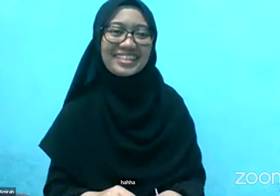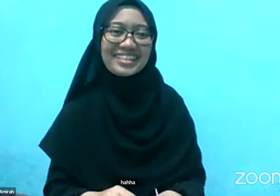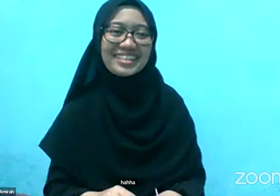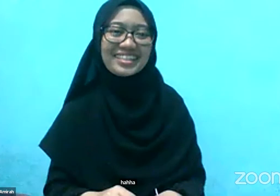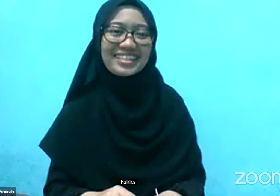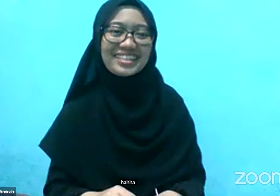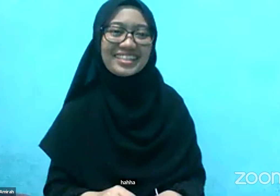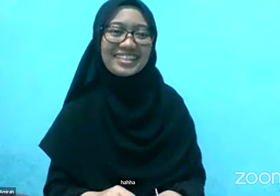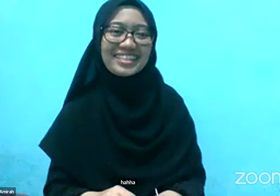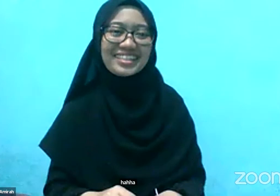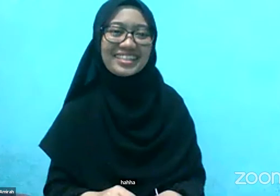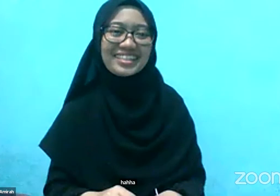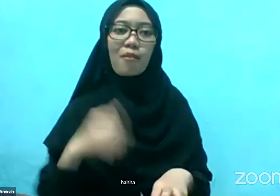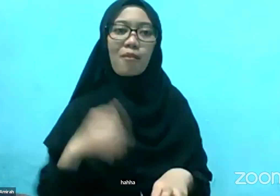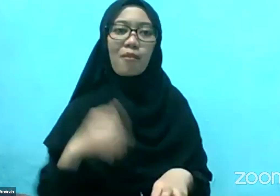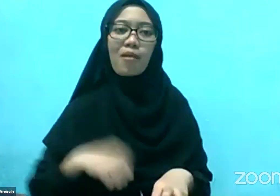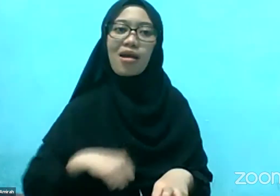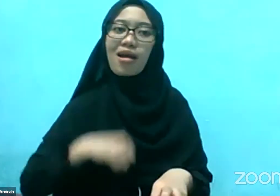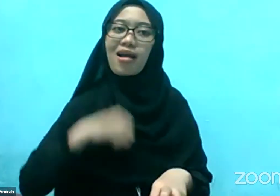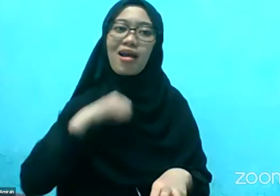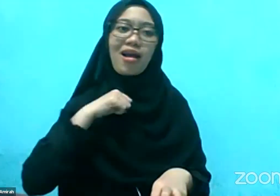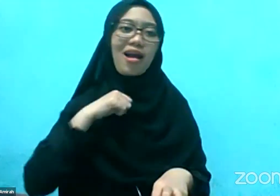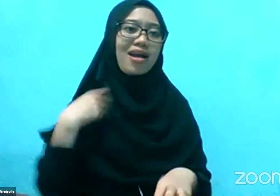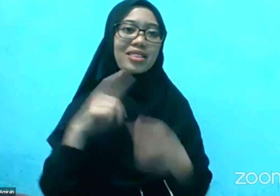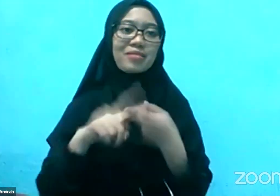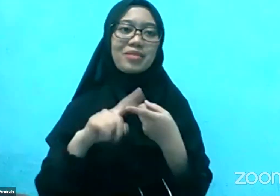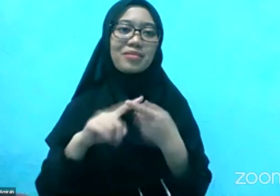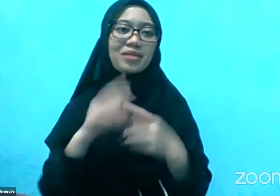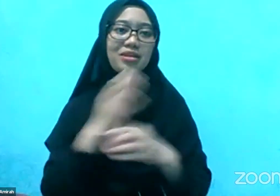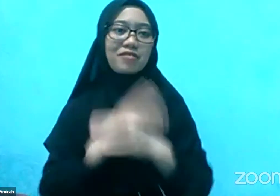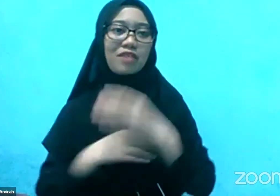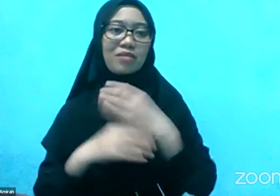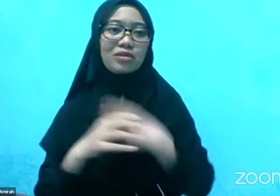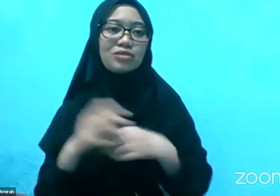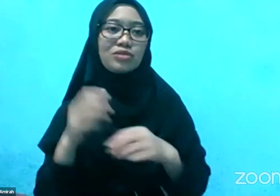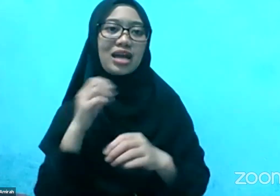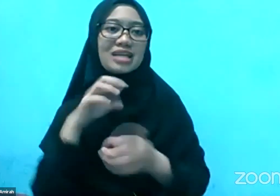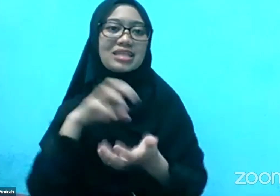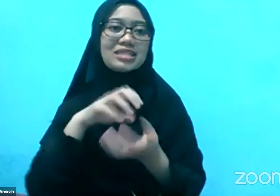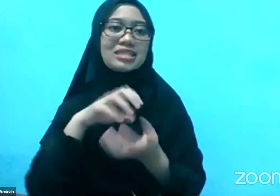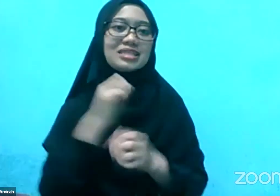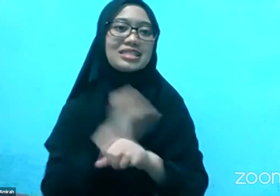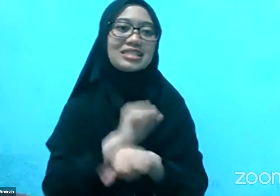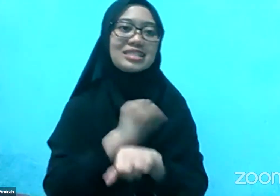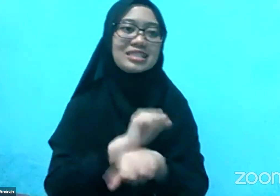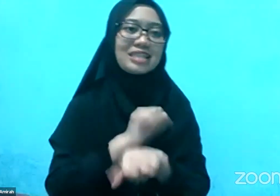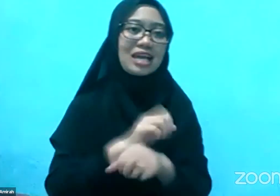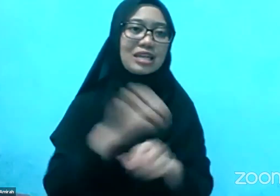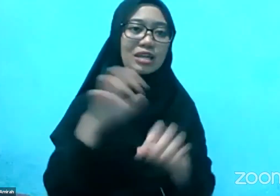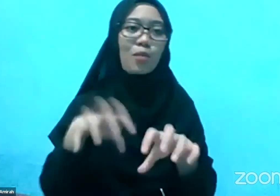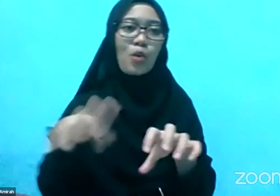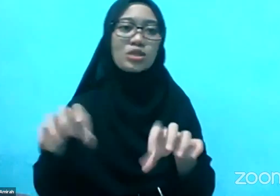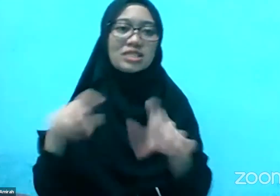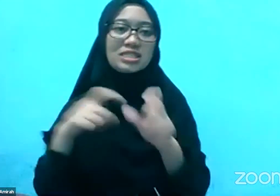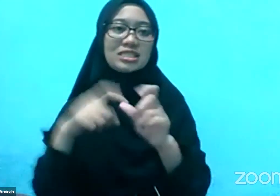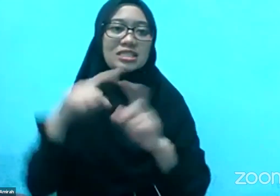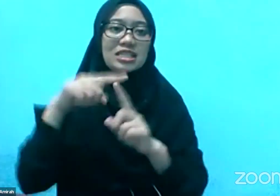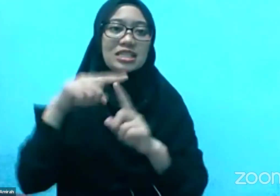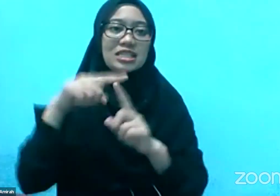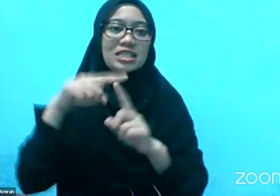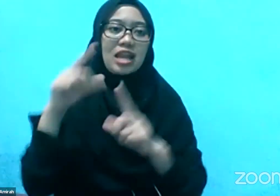Barisna Di anggota komite CRPD di kantor HAM di PBB Wah subhanallah